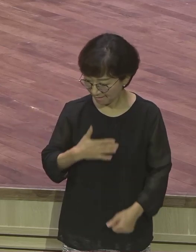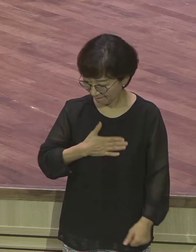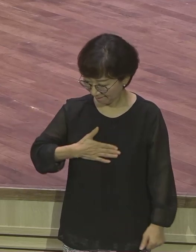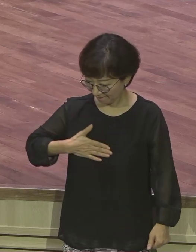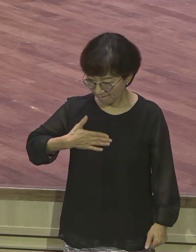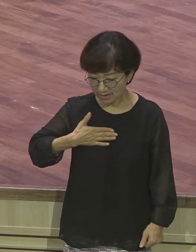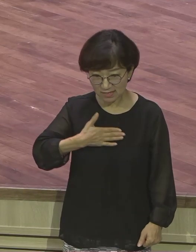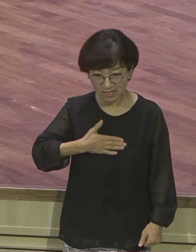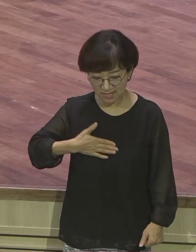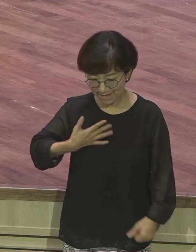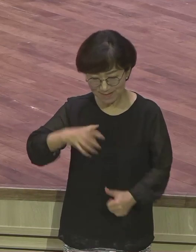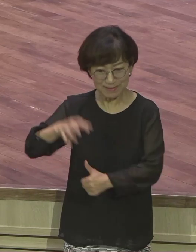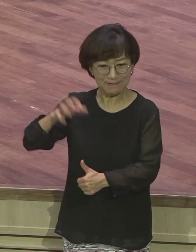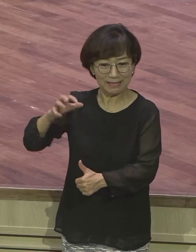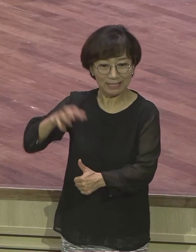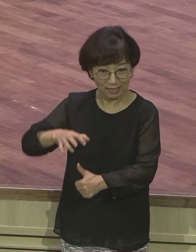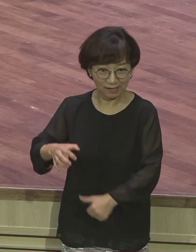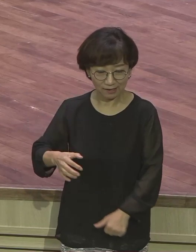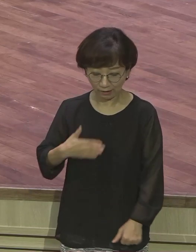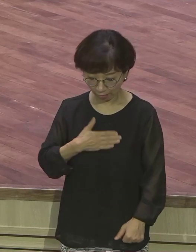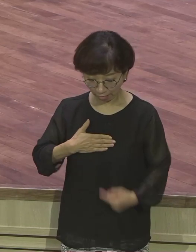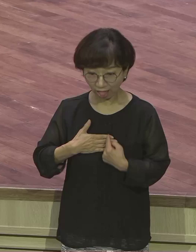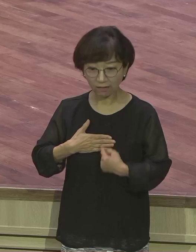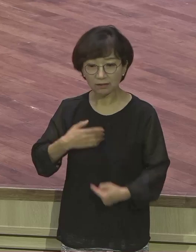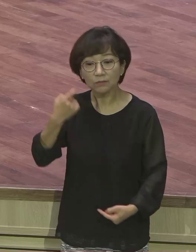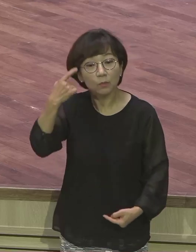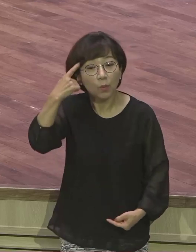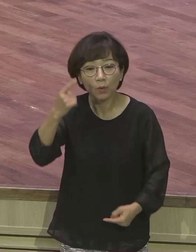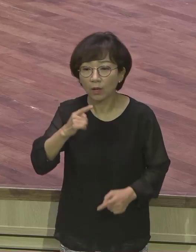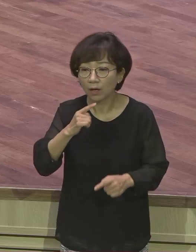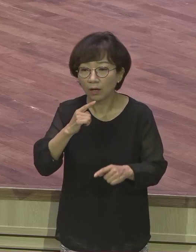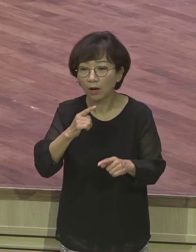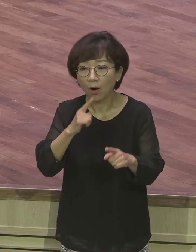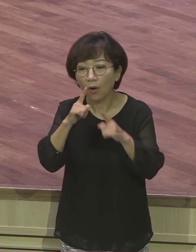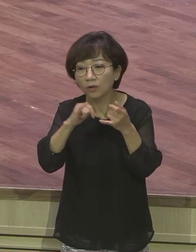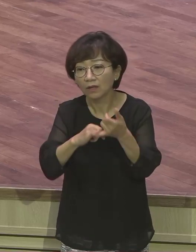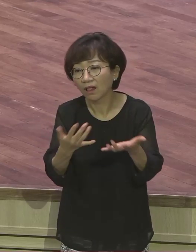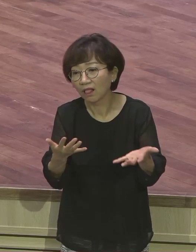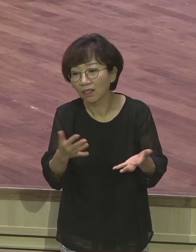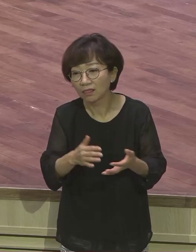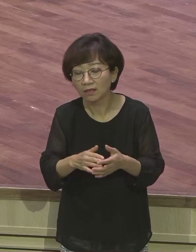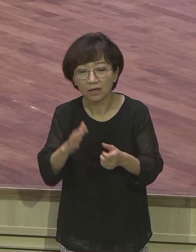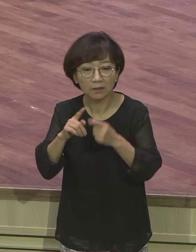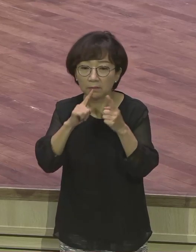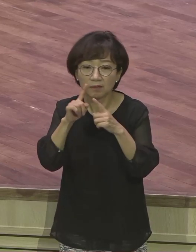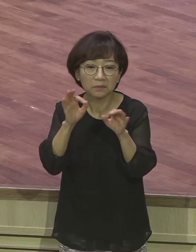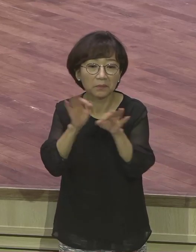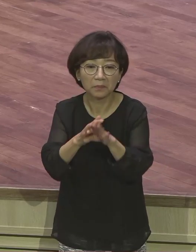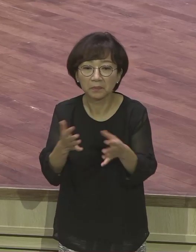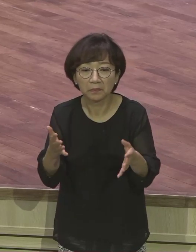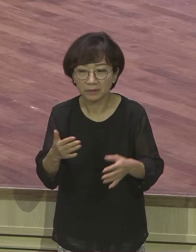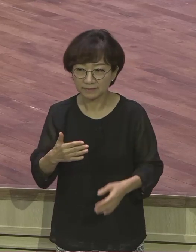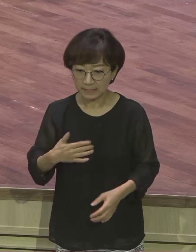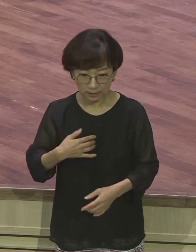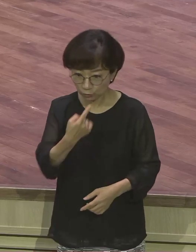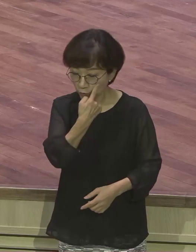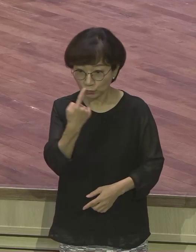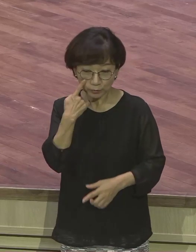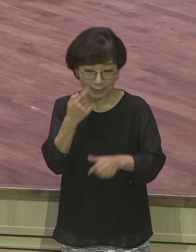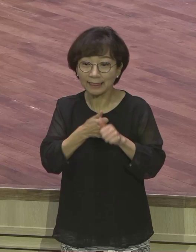은약이 없는 사람 말씀이 없는 사람 은혜 못 받는 사람의 특징이 뭐냐 그냥 보고 느낀 그대로입니다. 감정대로 살아요. 기분